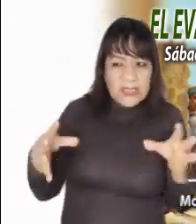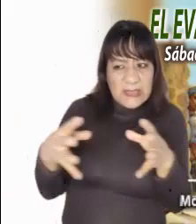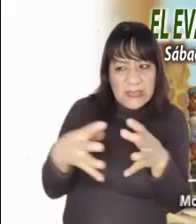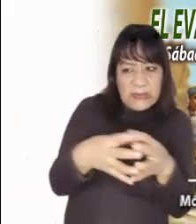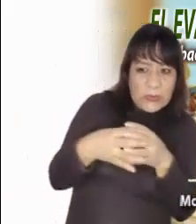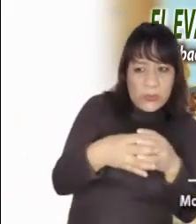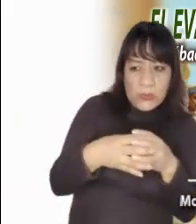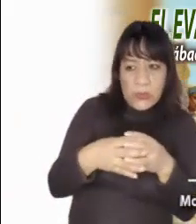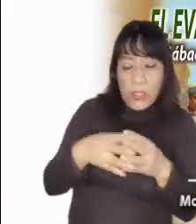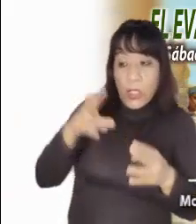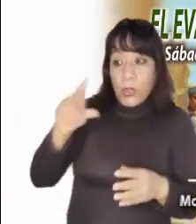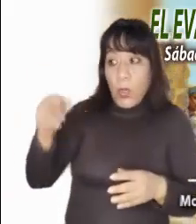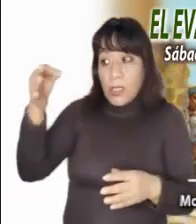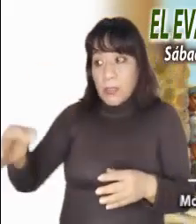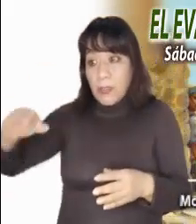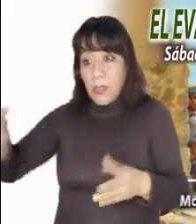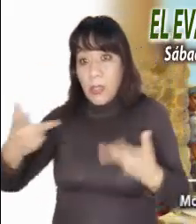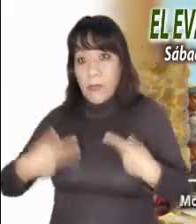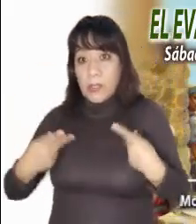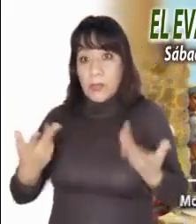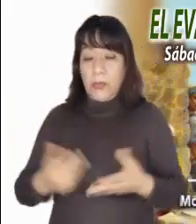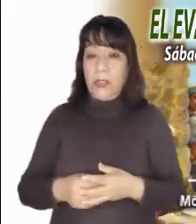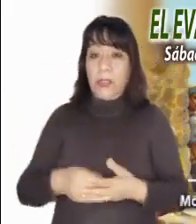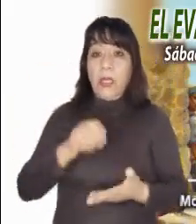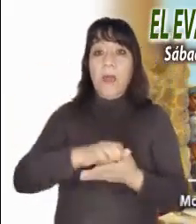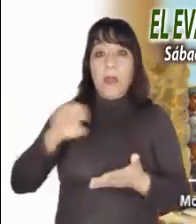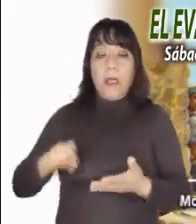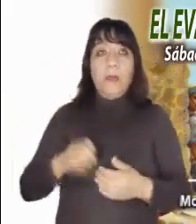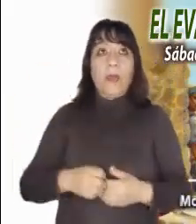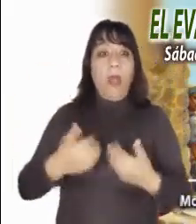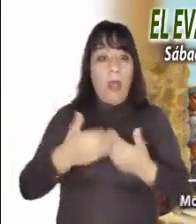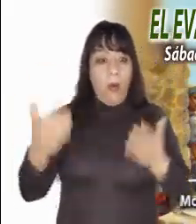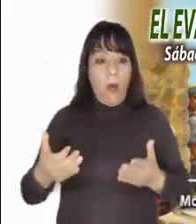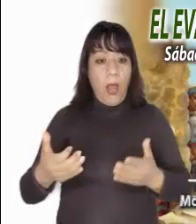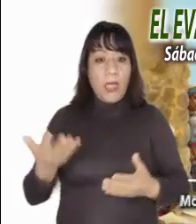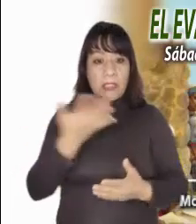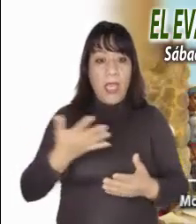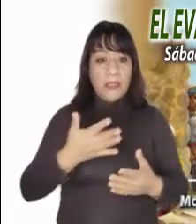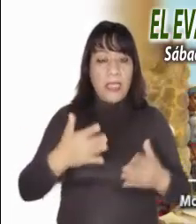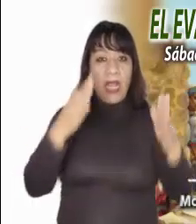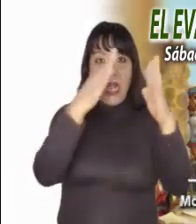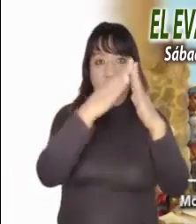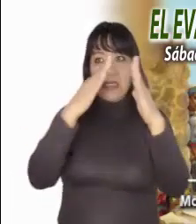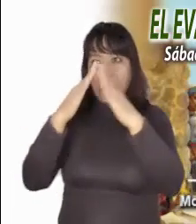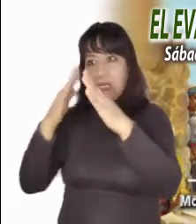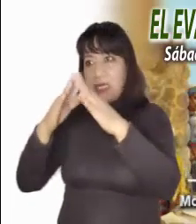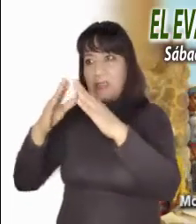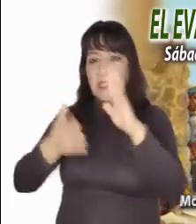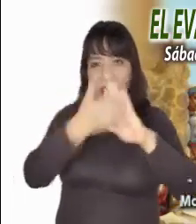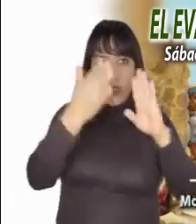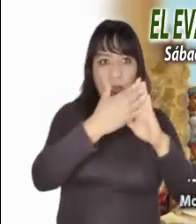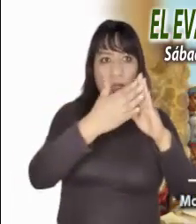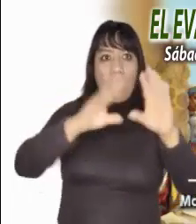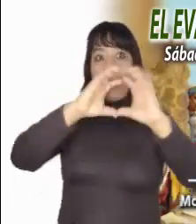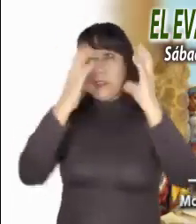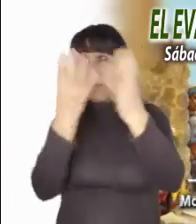deseados. Hoy se hacen fraccionamientos exclusivos y cruves reservados a gentes bien.